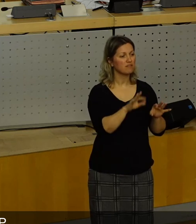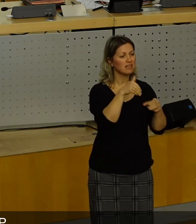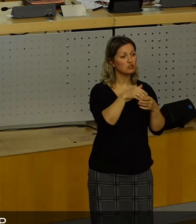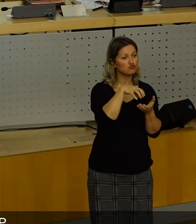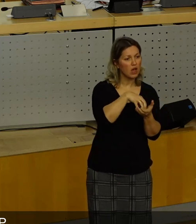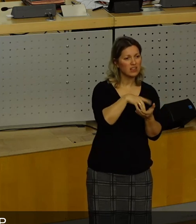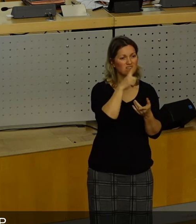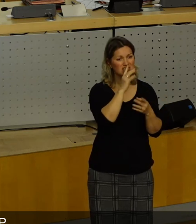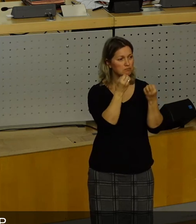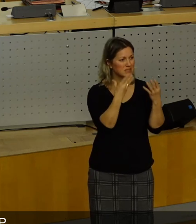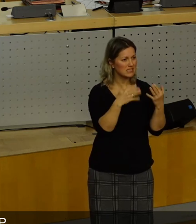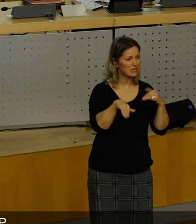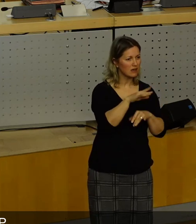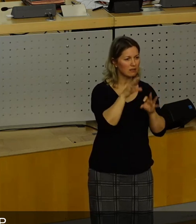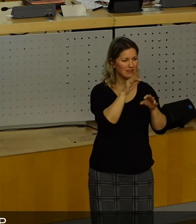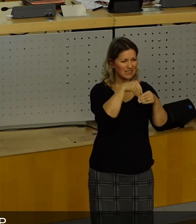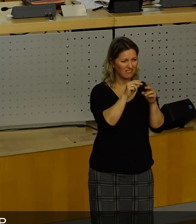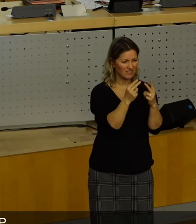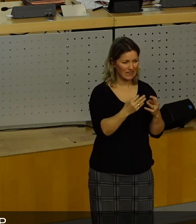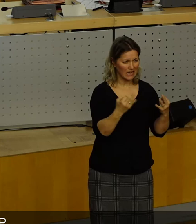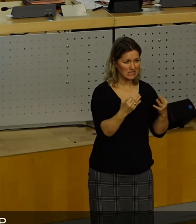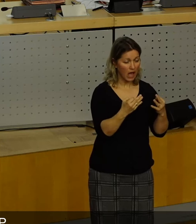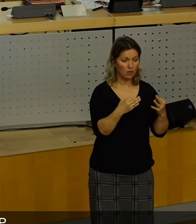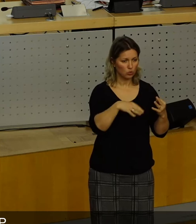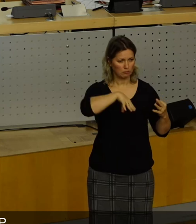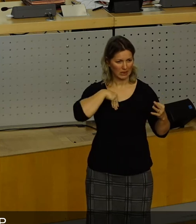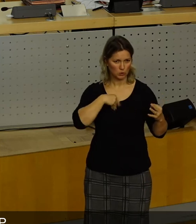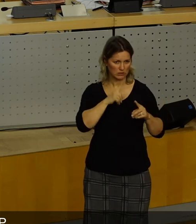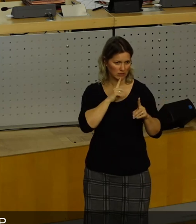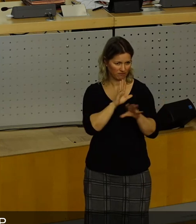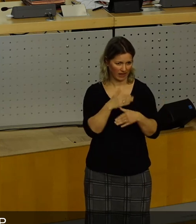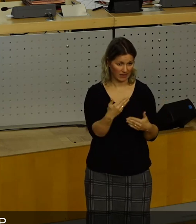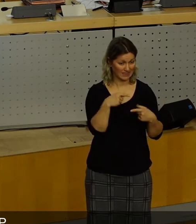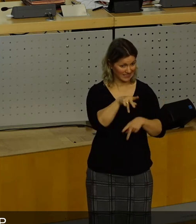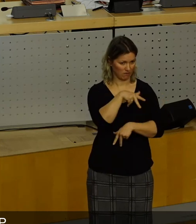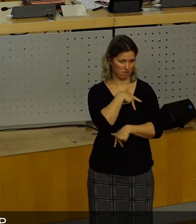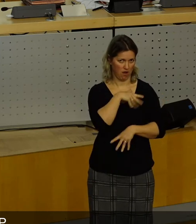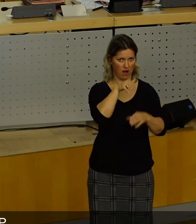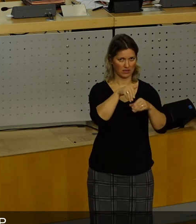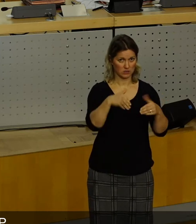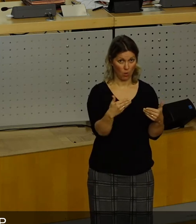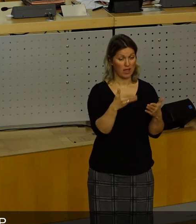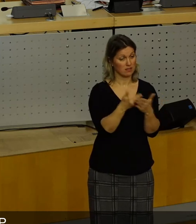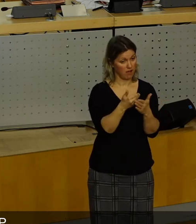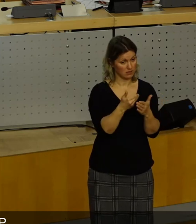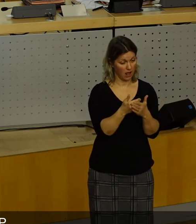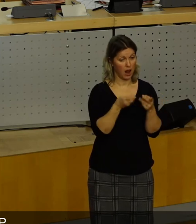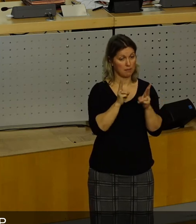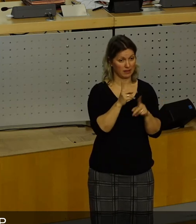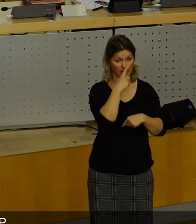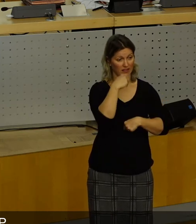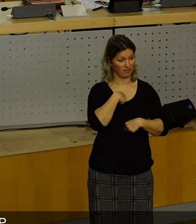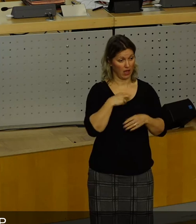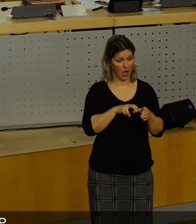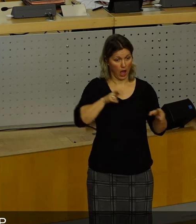dieser Stadt passiert, mit uns als FDP-Fraktion und mit den anderen überhaupt nicht reden. Das ist die Wahrheit. Deswegen, übrigens, sind nicht wir